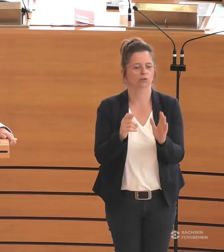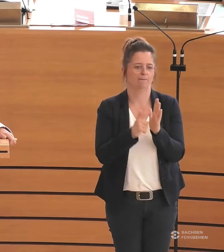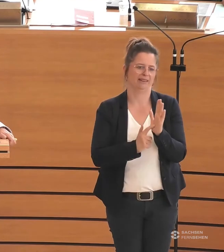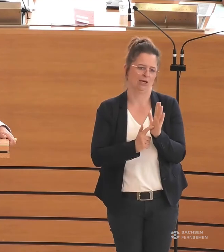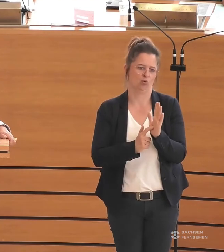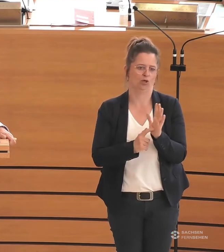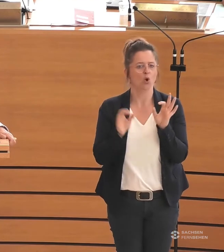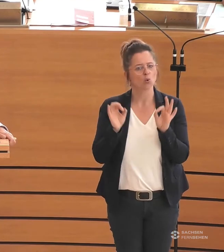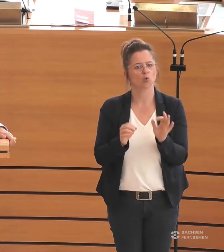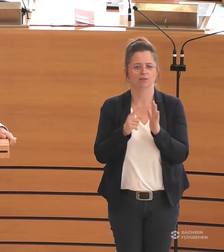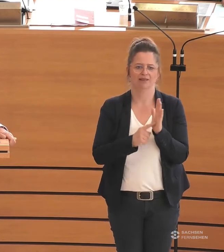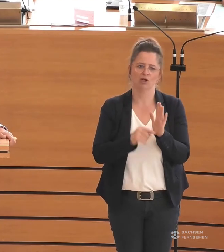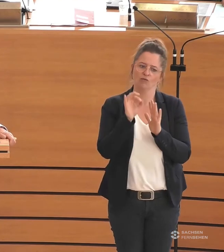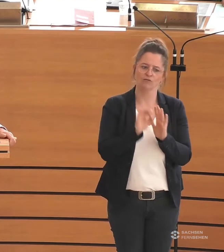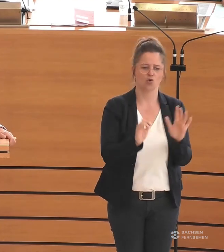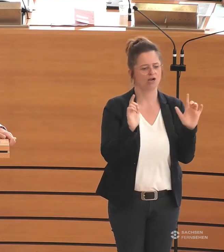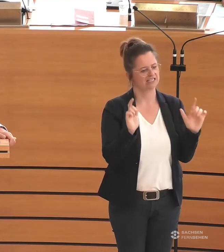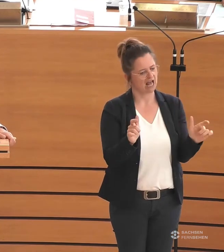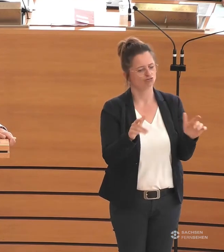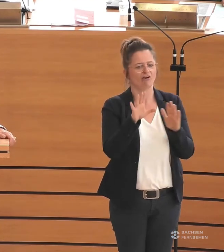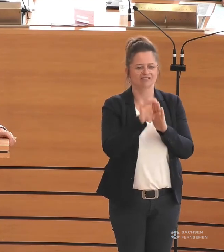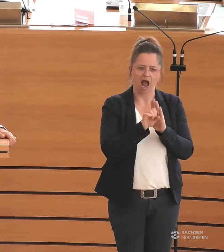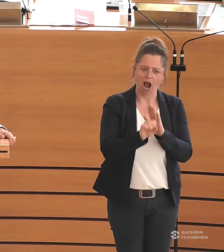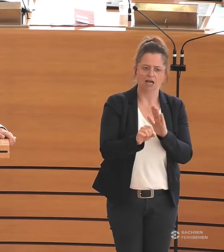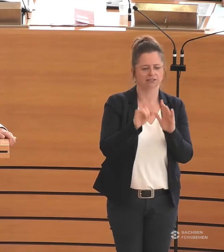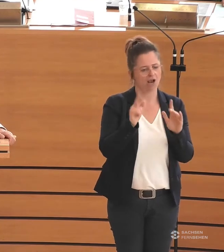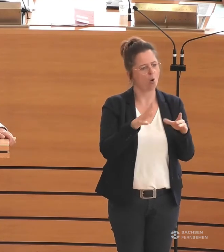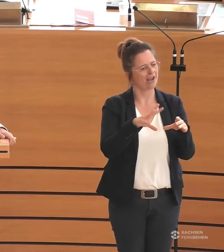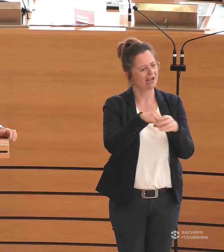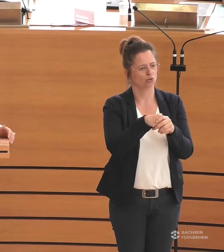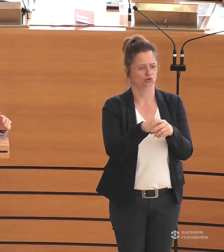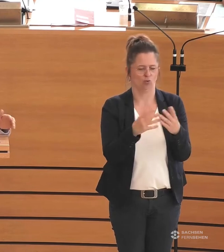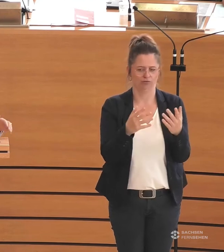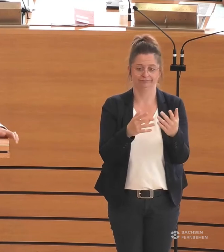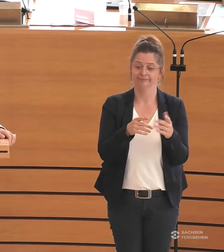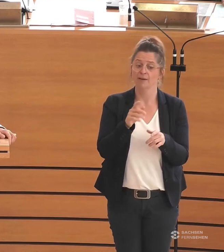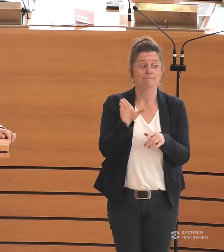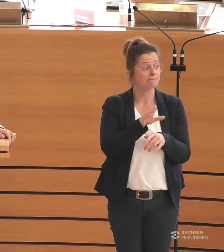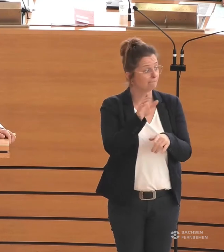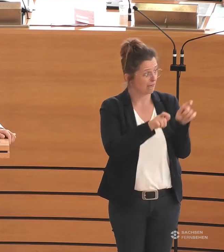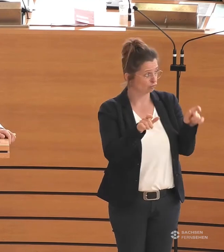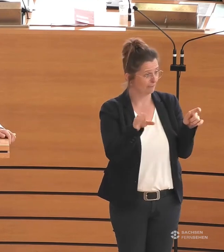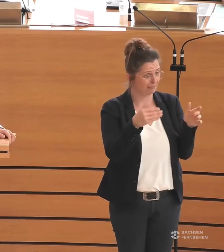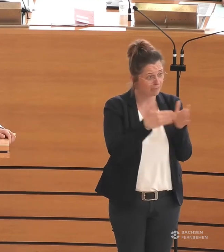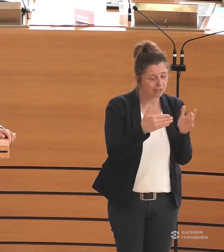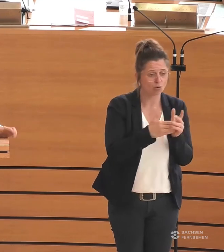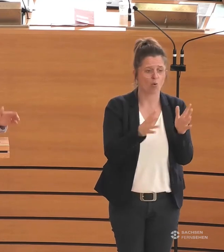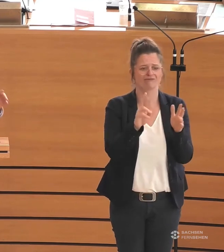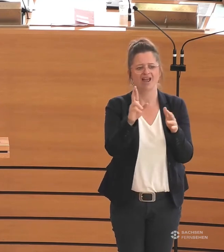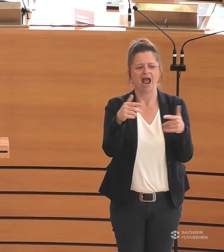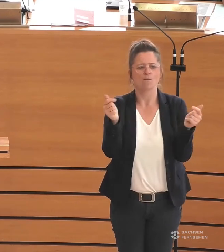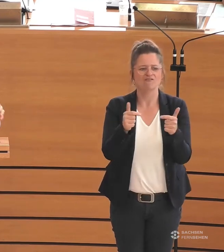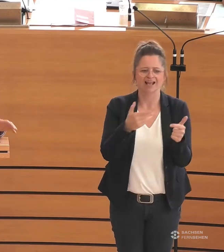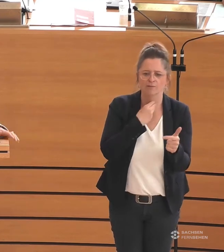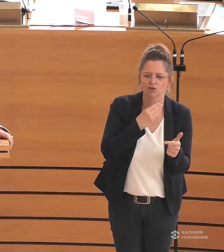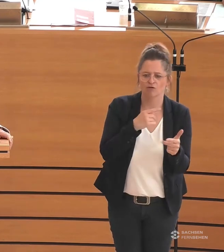eine gute und nachhaltige gesellschaftliche Inklusion. Auch unsere behinderten Menschen, unsere Pflegebedürftigen und